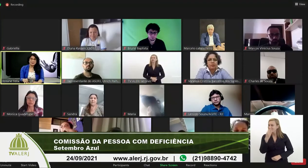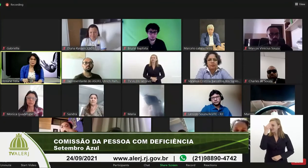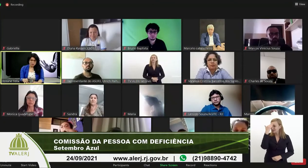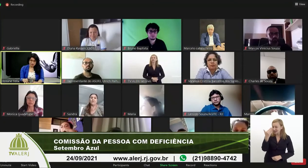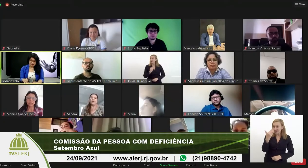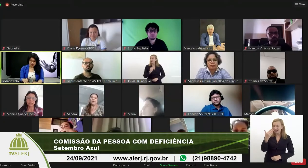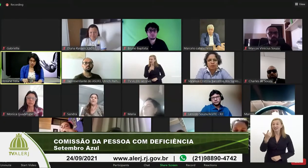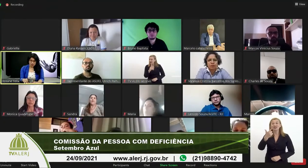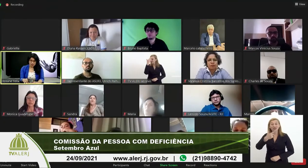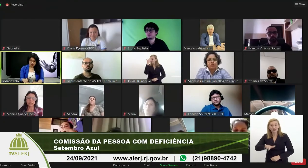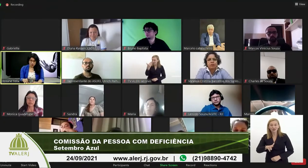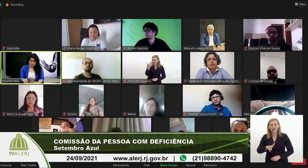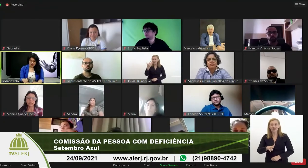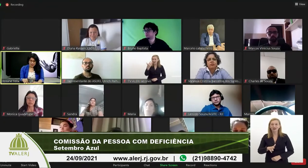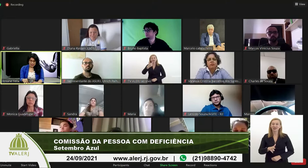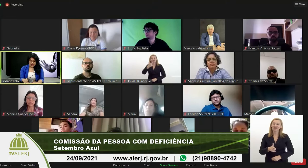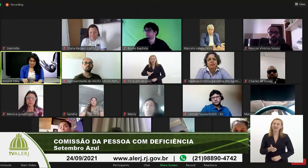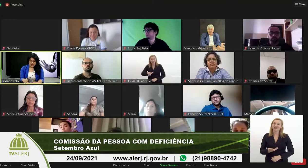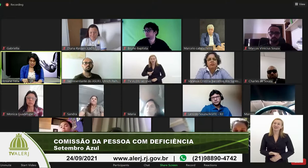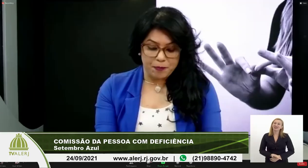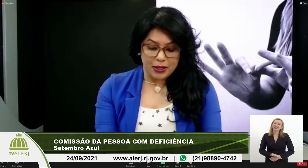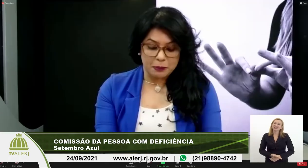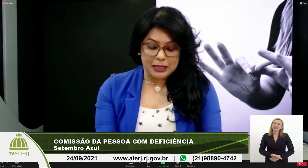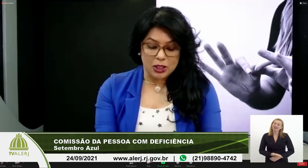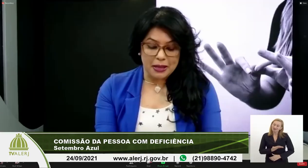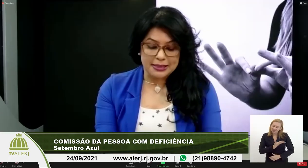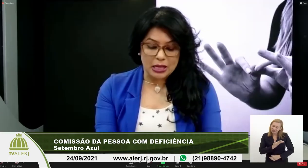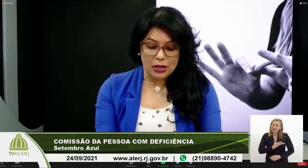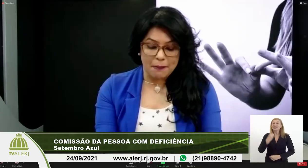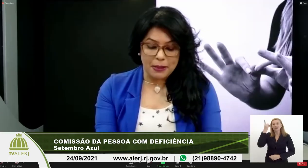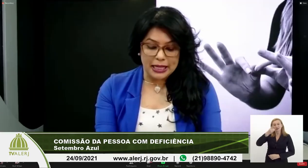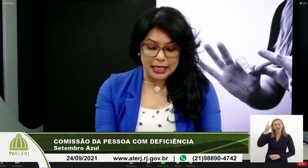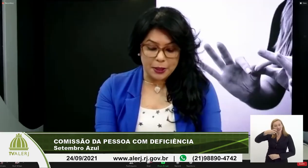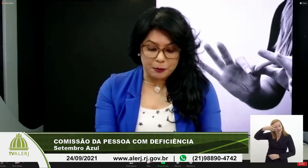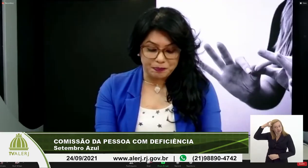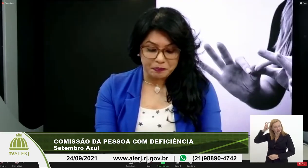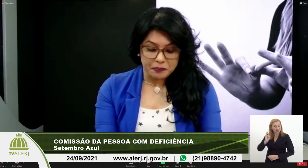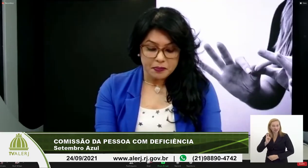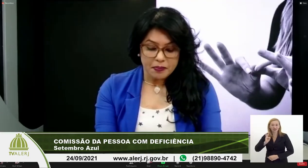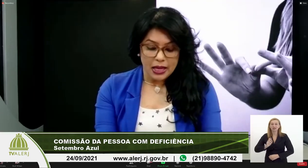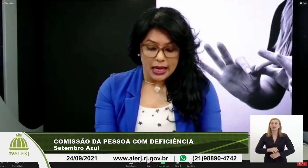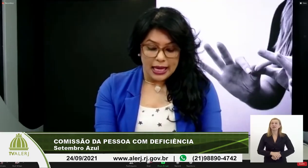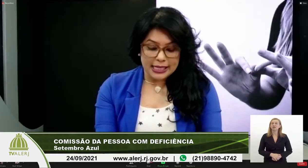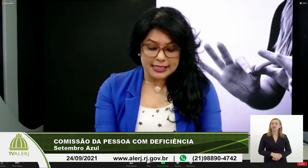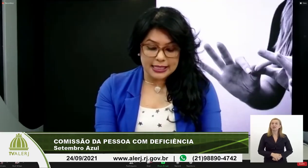obrigada mais uma vez, querido deputado Marcelo Cabelereiro.